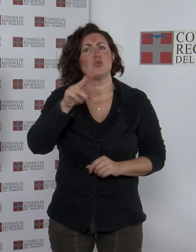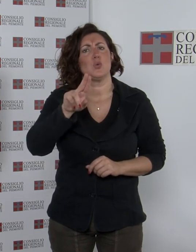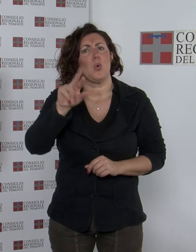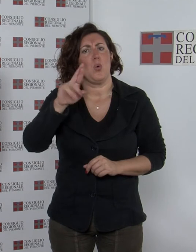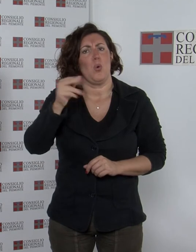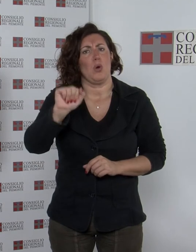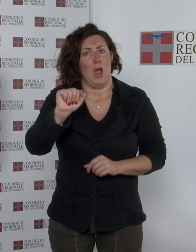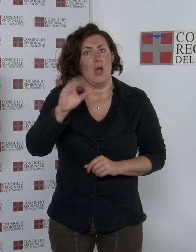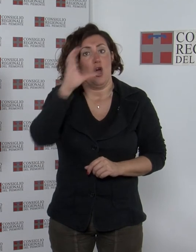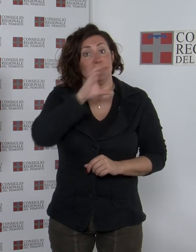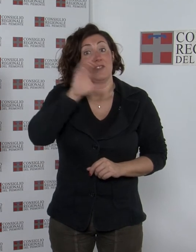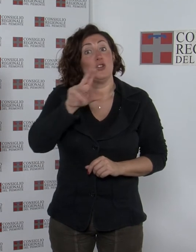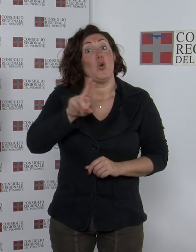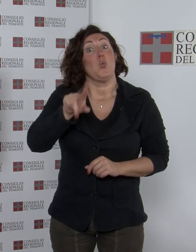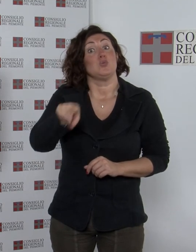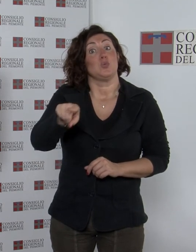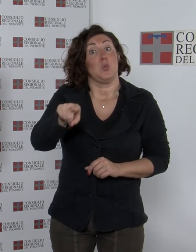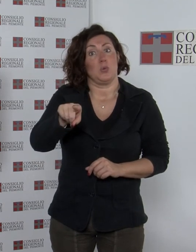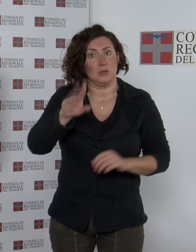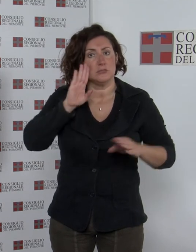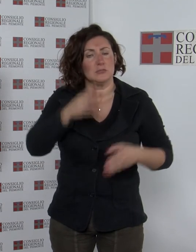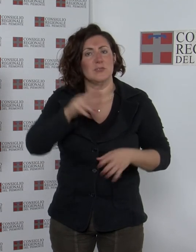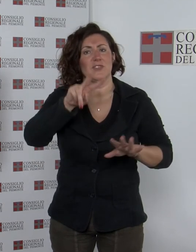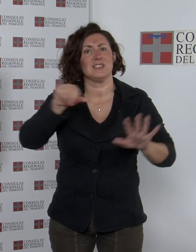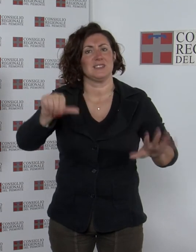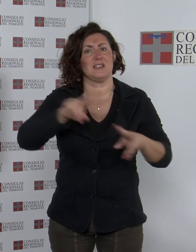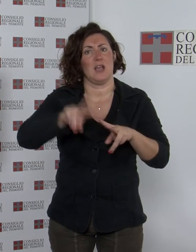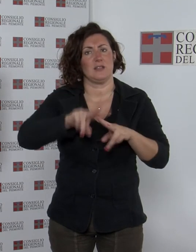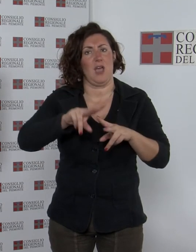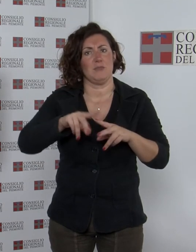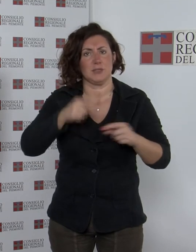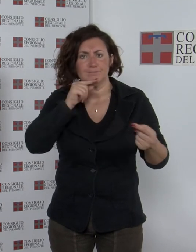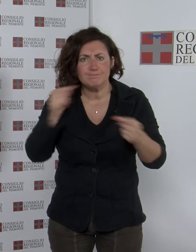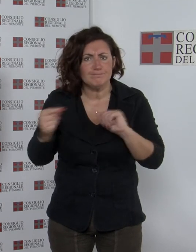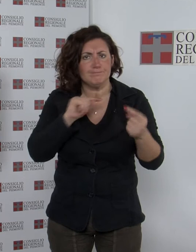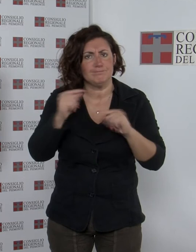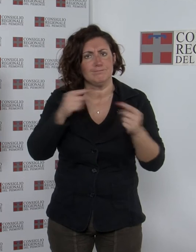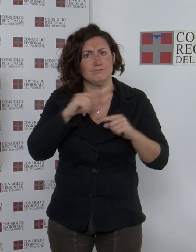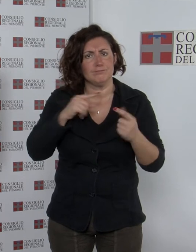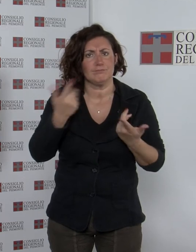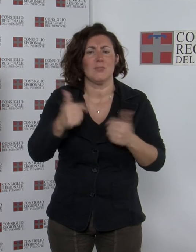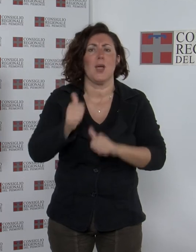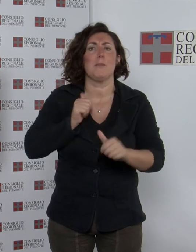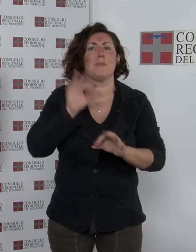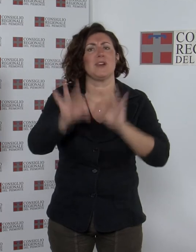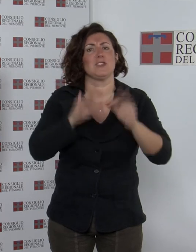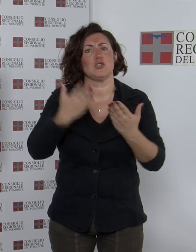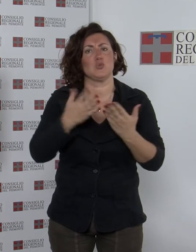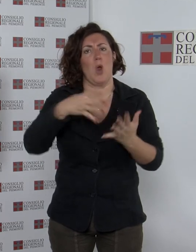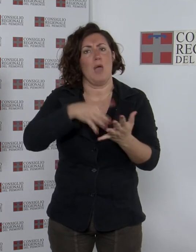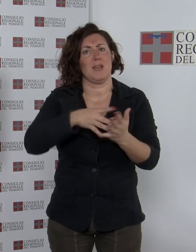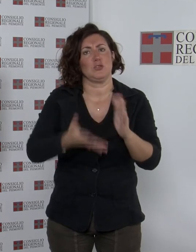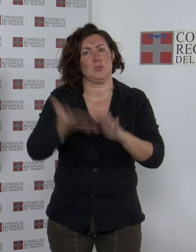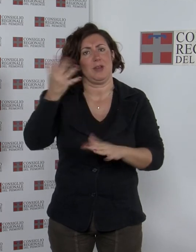a palazzo lascaris il 26 settembre per programmare l'attività informativa e di prevenzione da svolgere nelle scuole medie superiori del piemonte